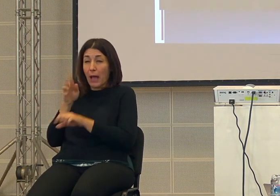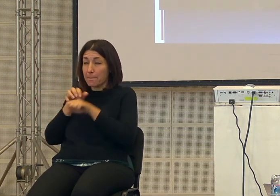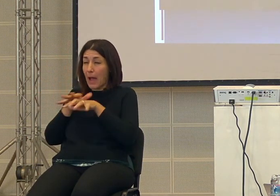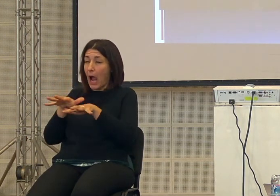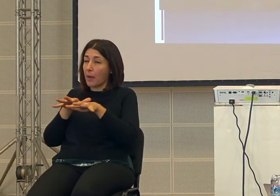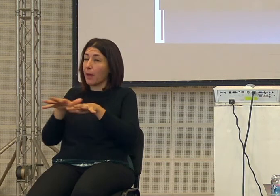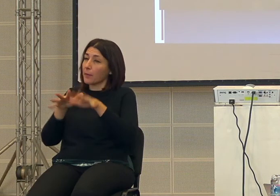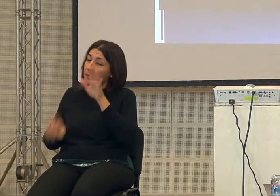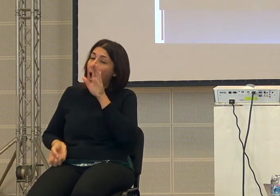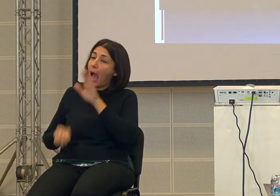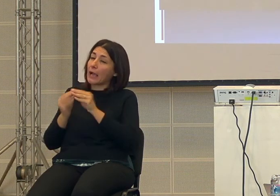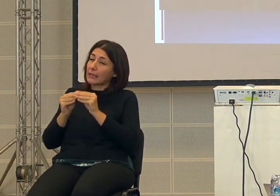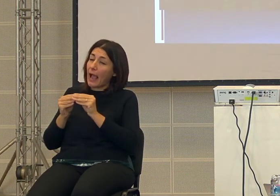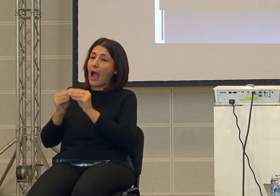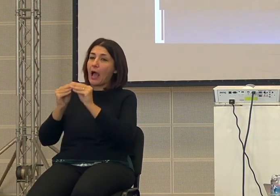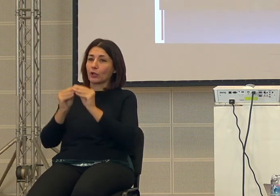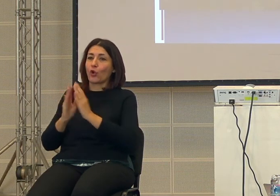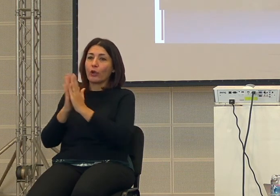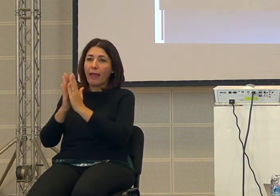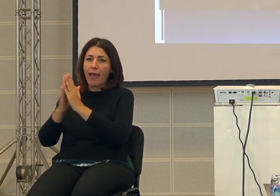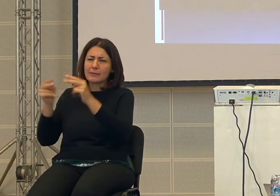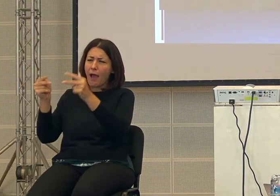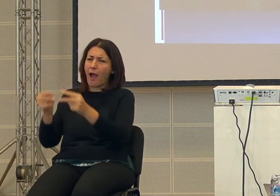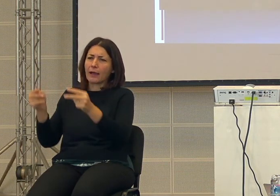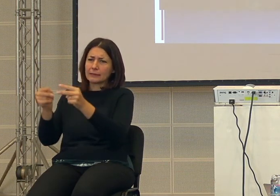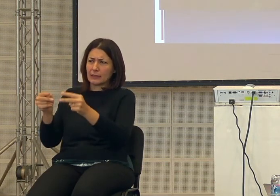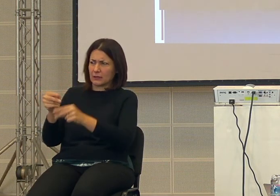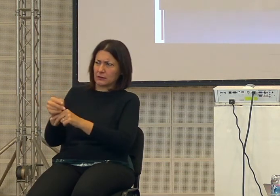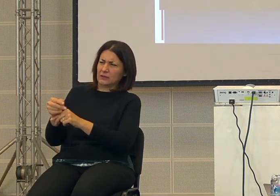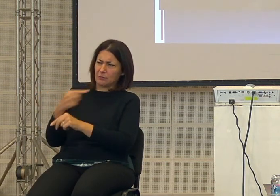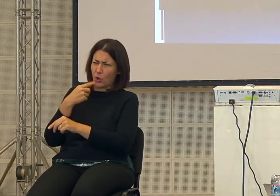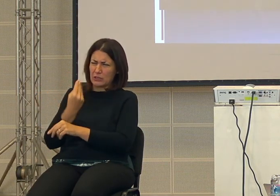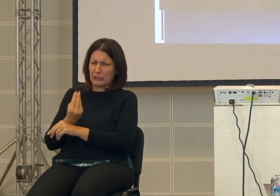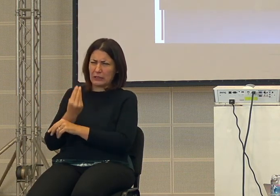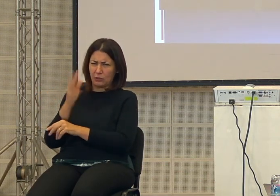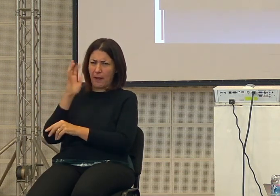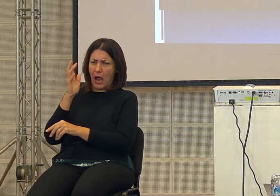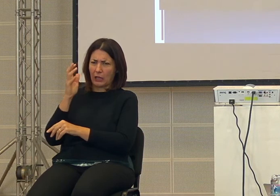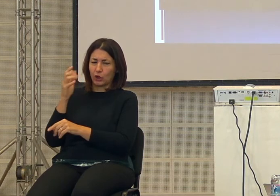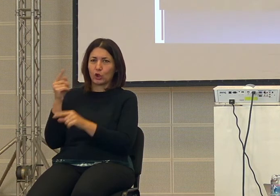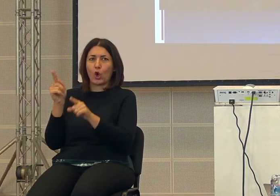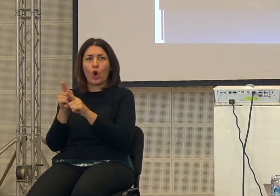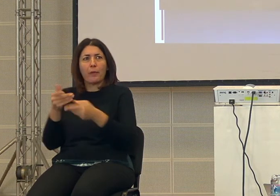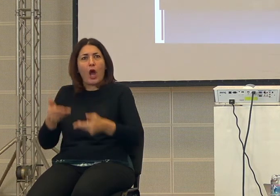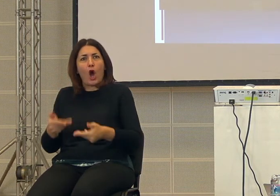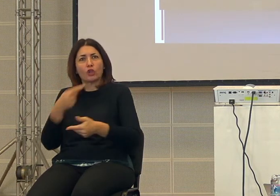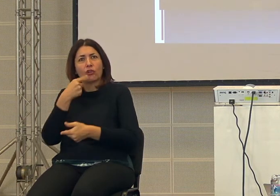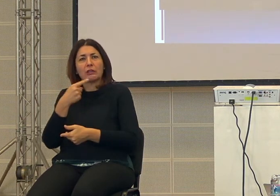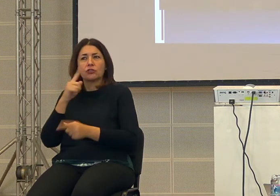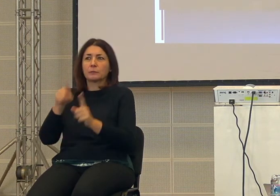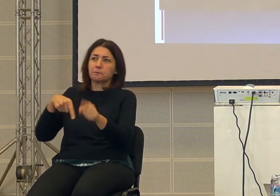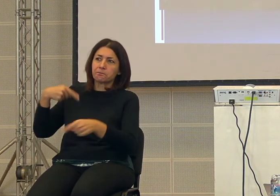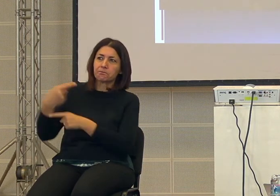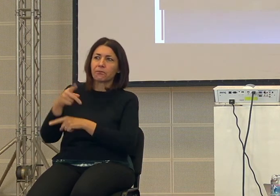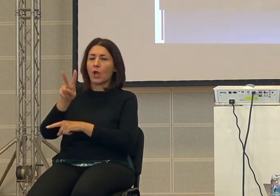struttura e poi la chiesa che sarebbe durata 2000 anni avrebbe detto no ma qui è come se oggi uno ci dicesse che nel 2050